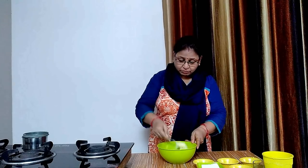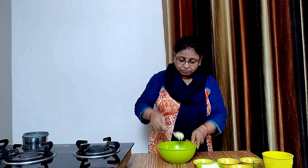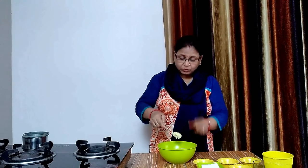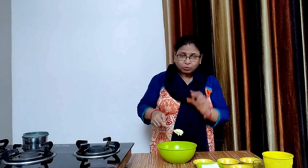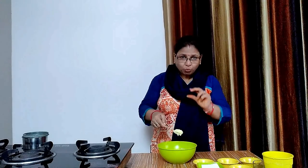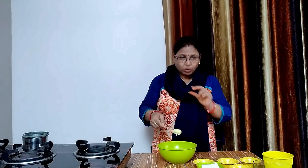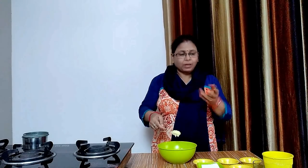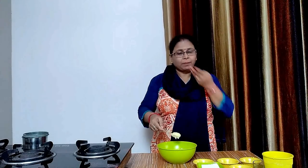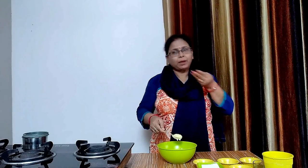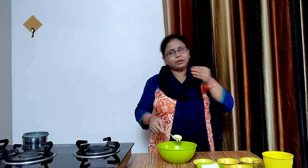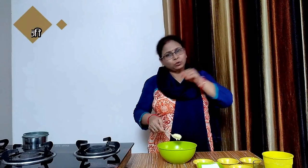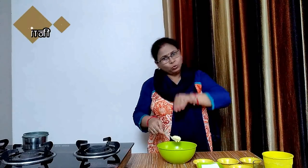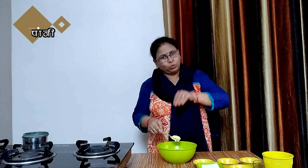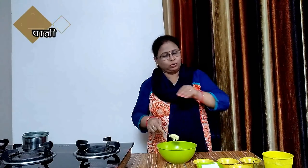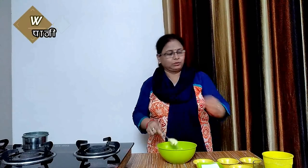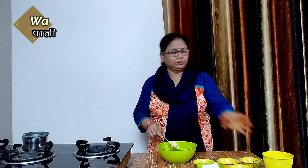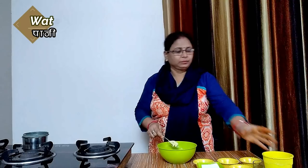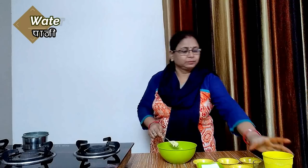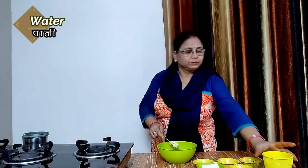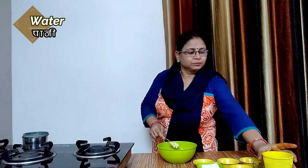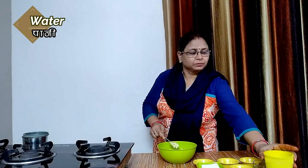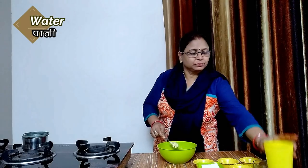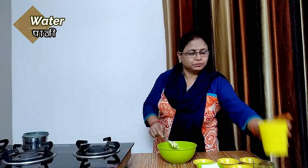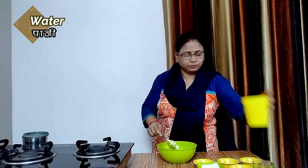पेस्ट अभी गाड़ा है इसलिए इसमें थोड़ा सा पानी डाल लेंगे